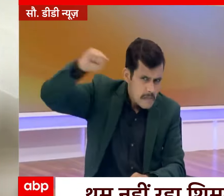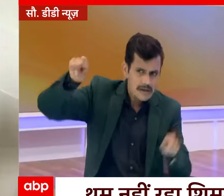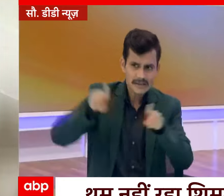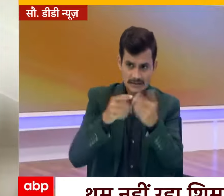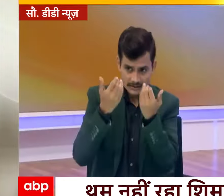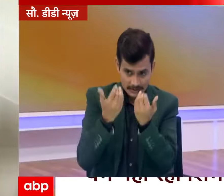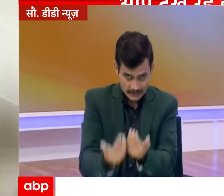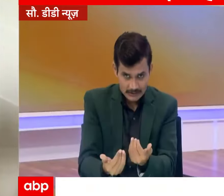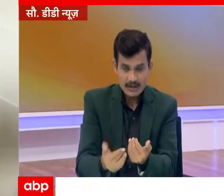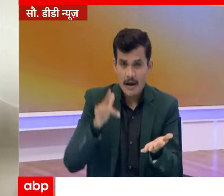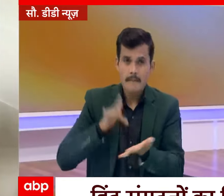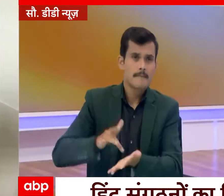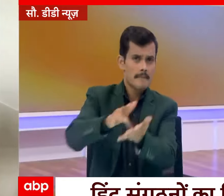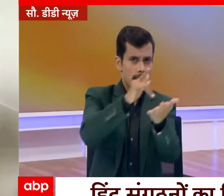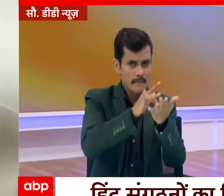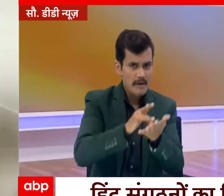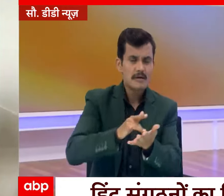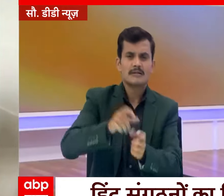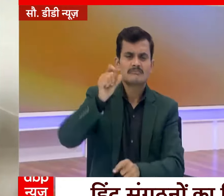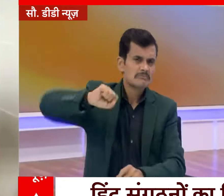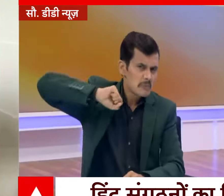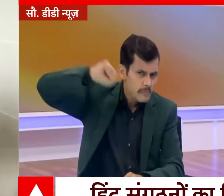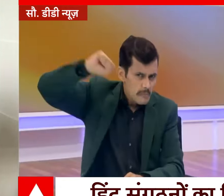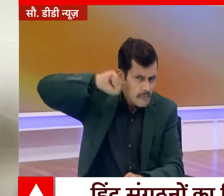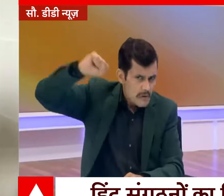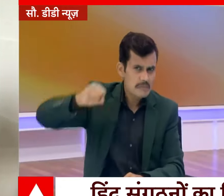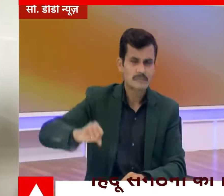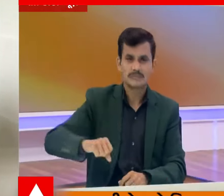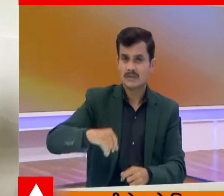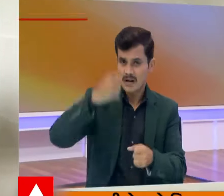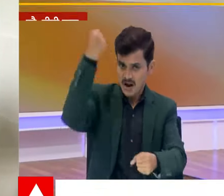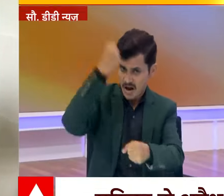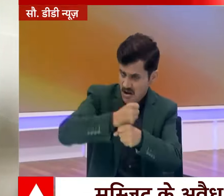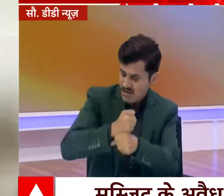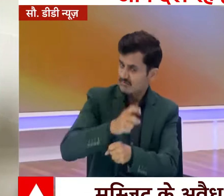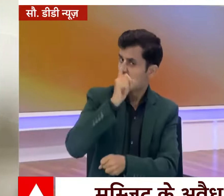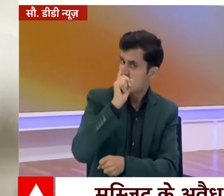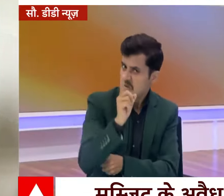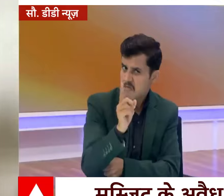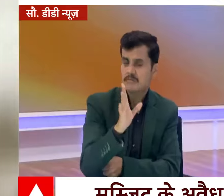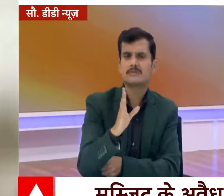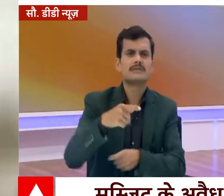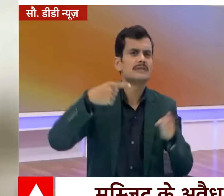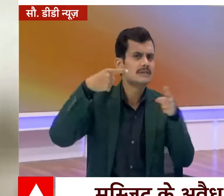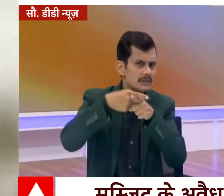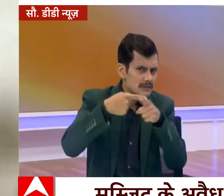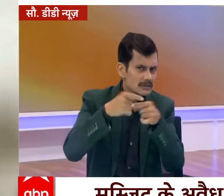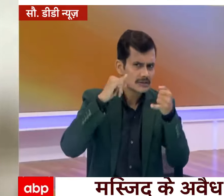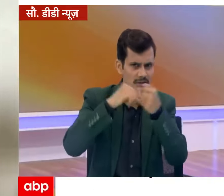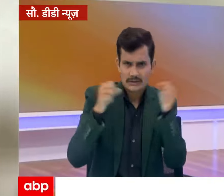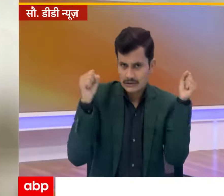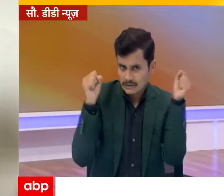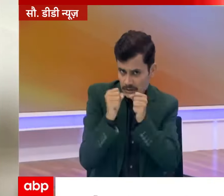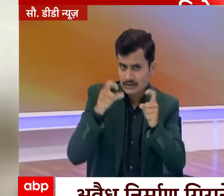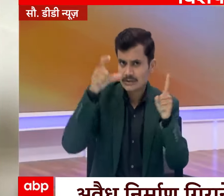संबंध में जखा जखा धर ने प्रदर्शन कर सरकार पर दबाव बनाया जा रहा है शनिवार को